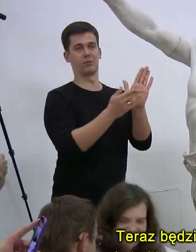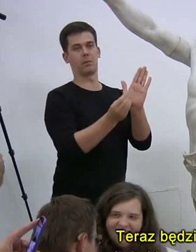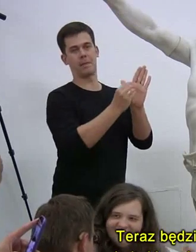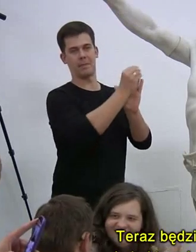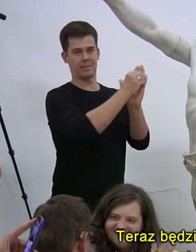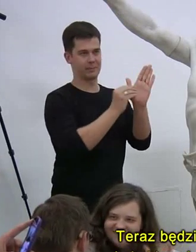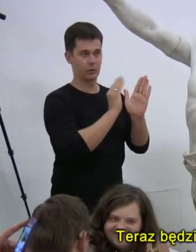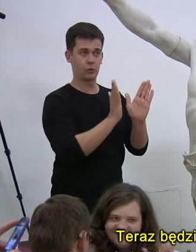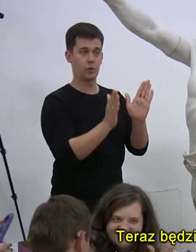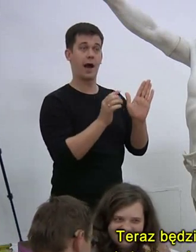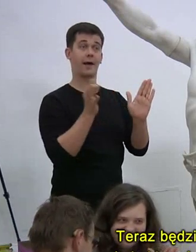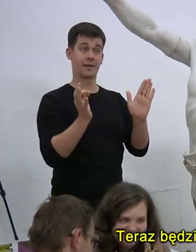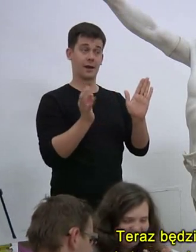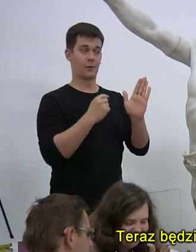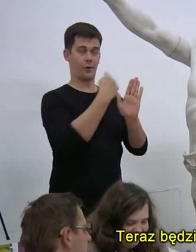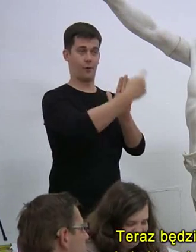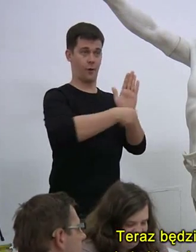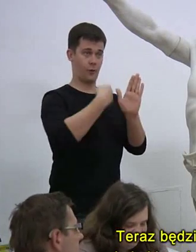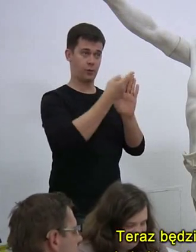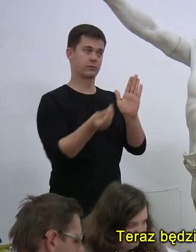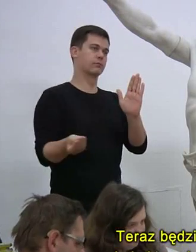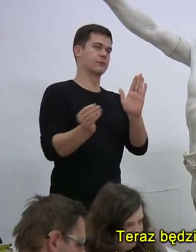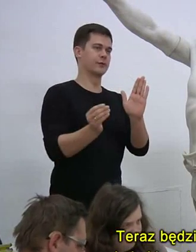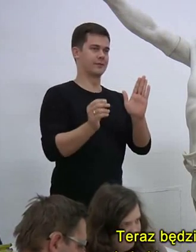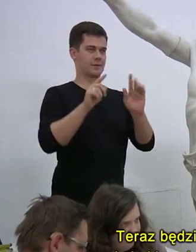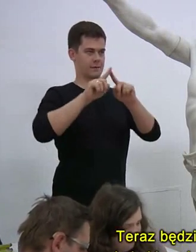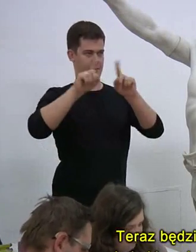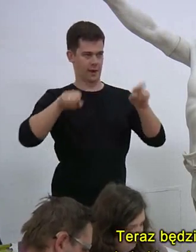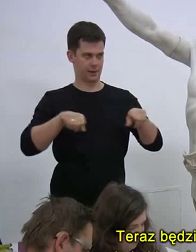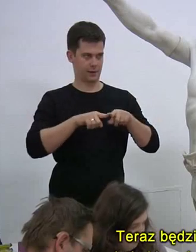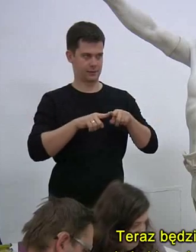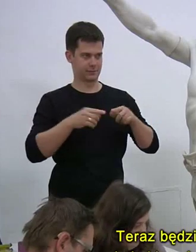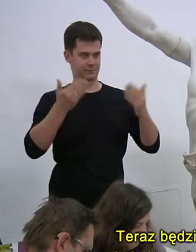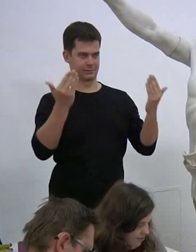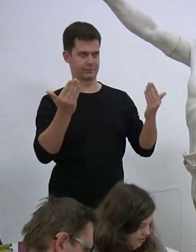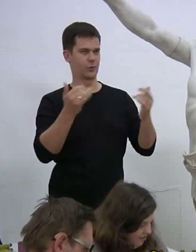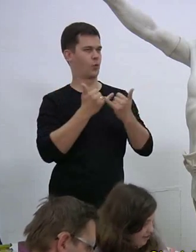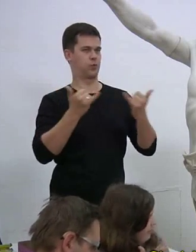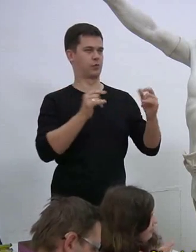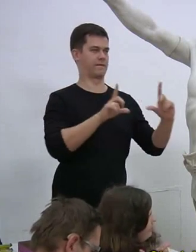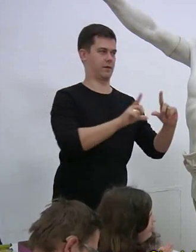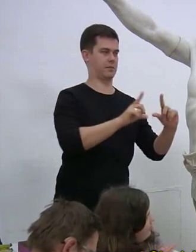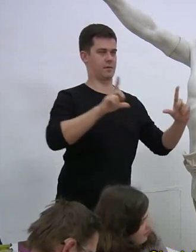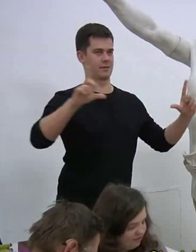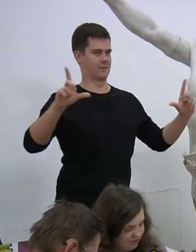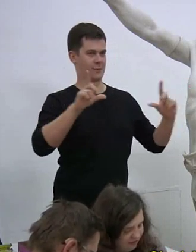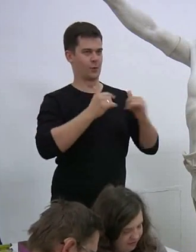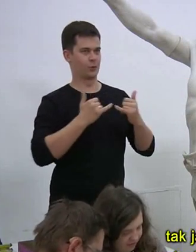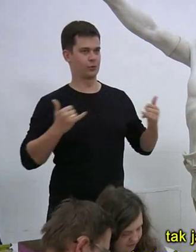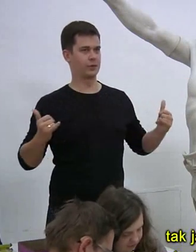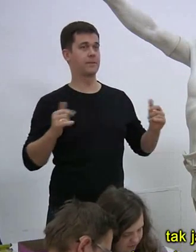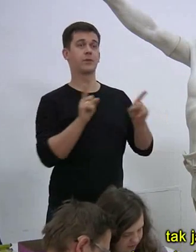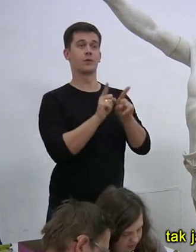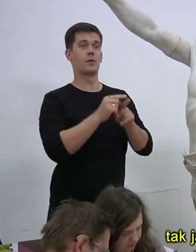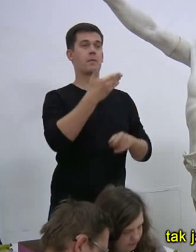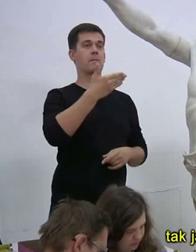A teraz będziemy mieć tekturowe koła i kwadraty różnych wielkości. Chodzi o to, żebyśmy, tak jak w